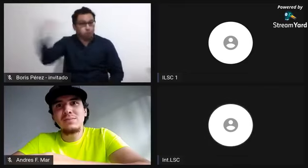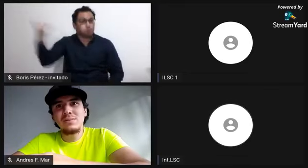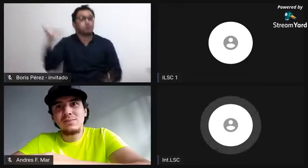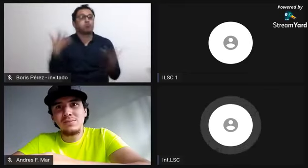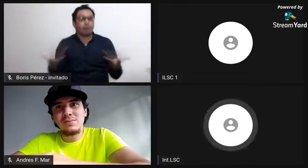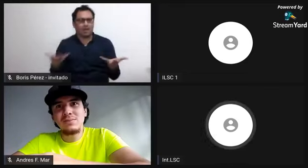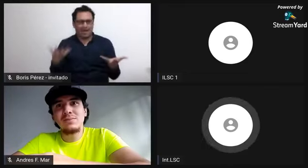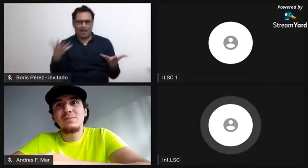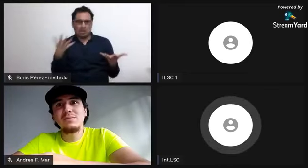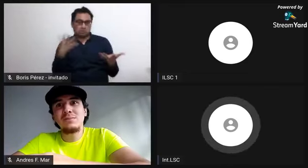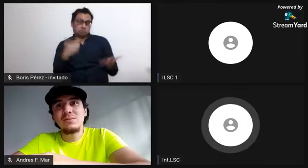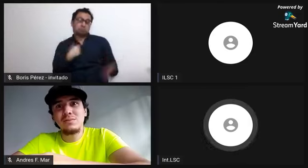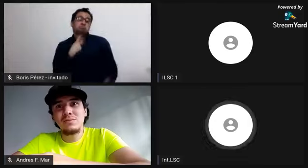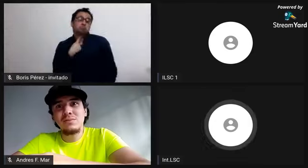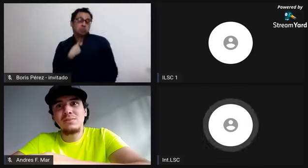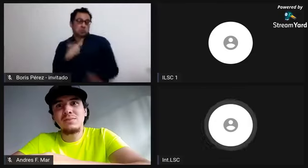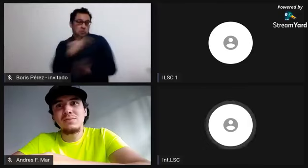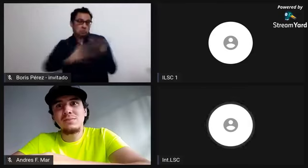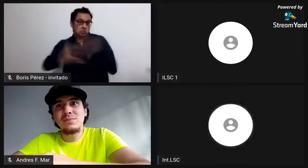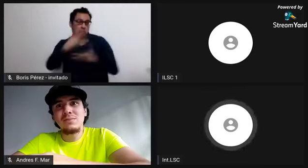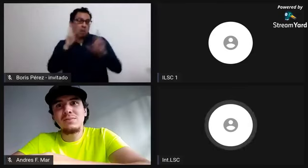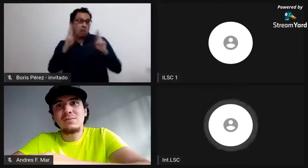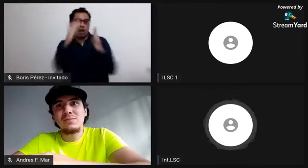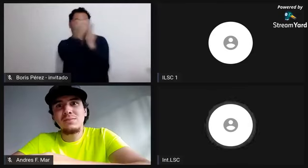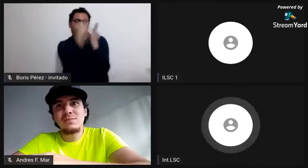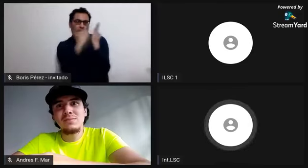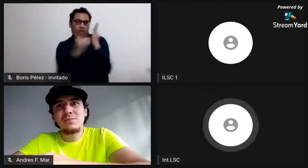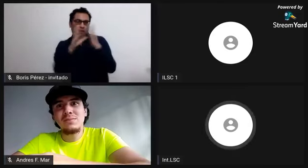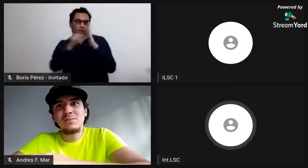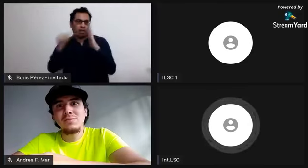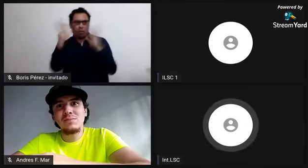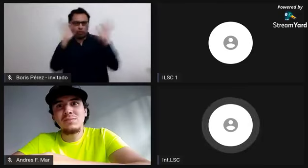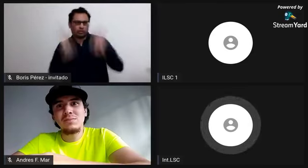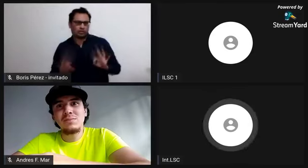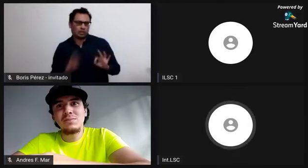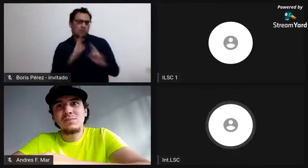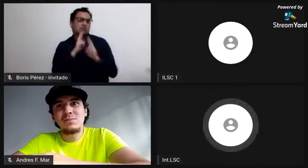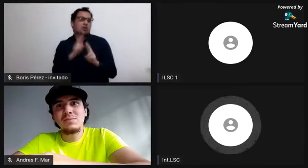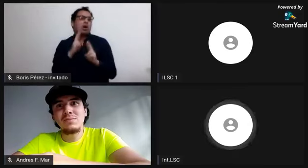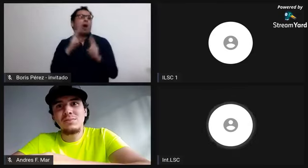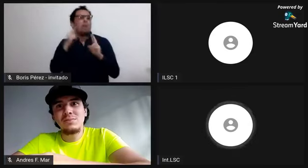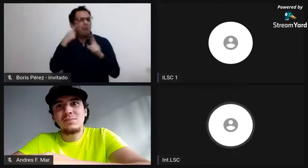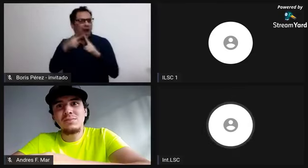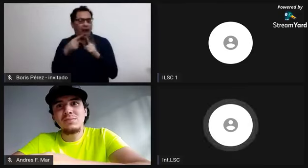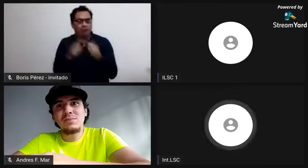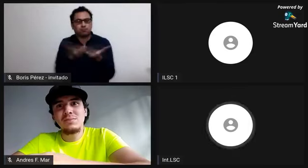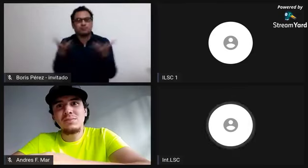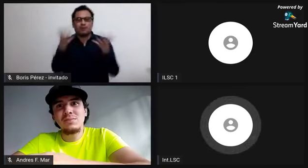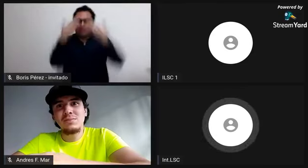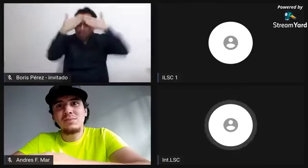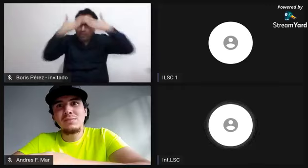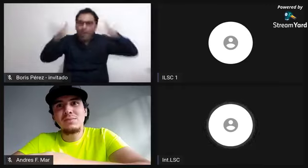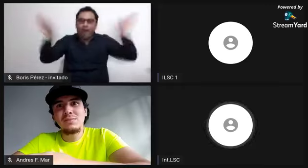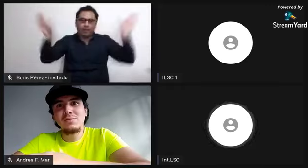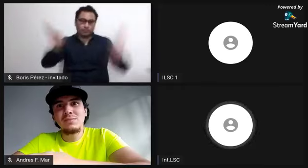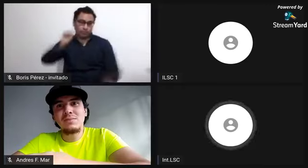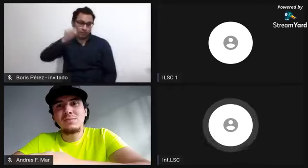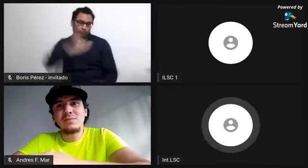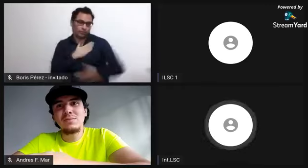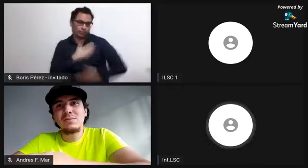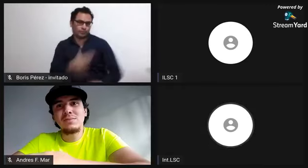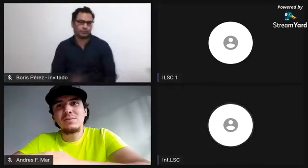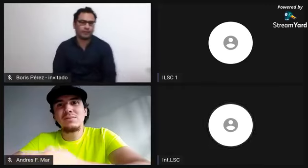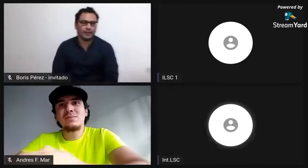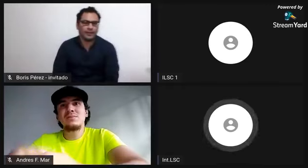que fue consecuencia del cruce entre varias culturas, también en San Andrés, en las Islas de